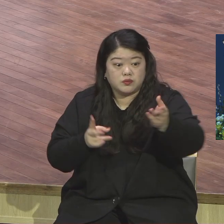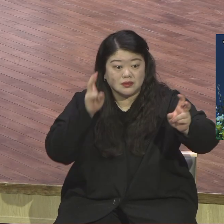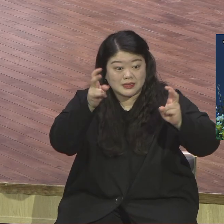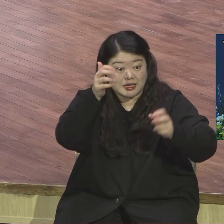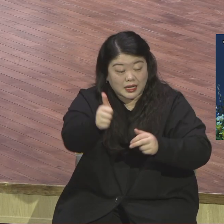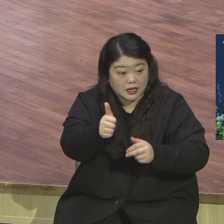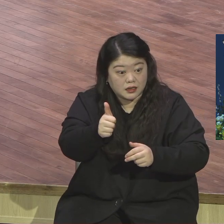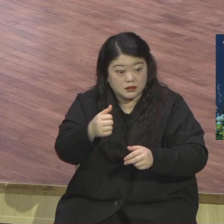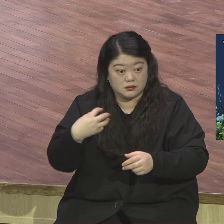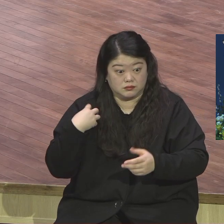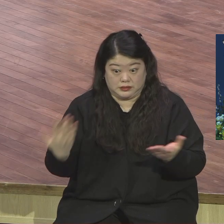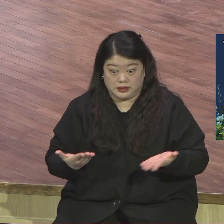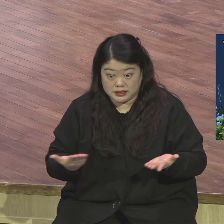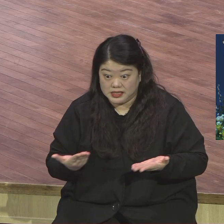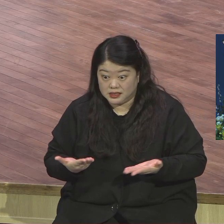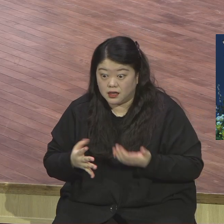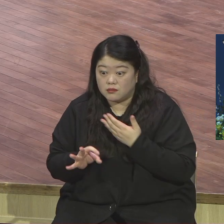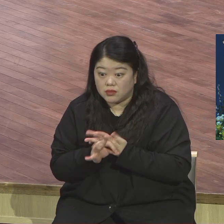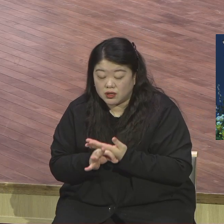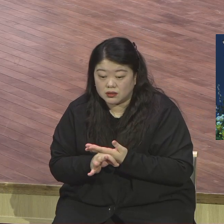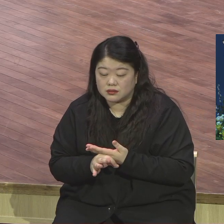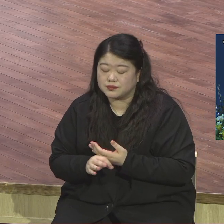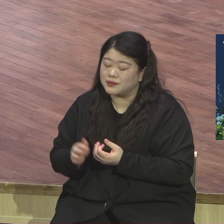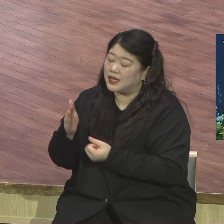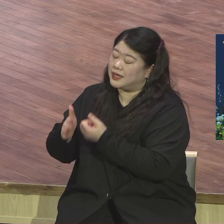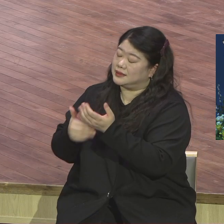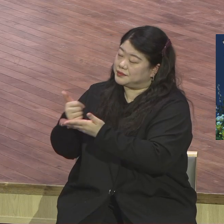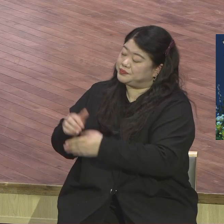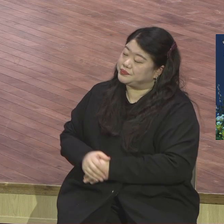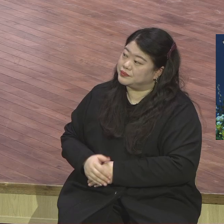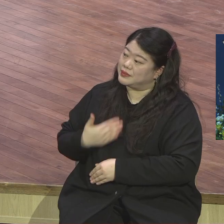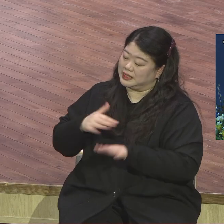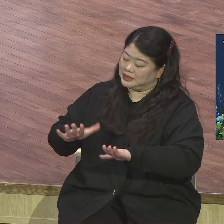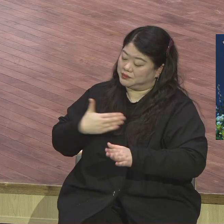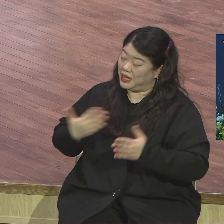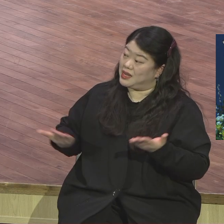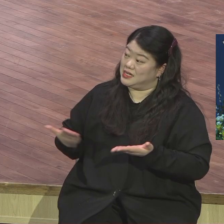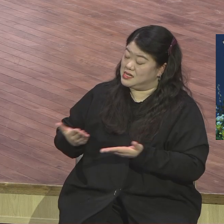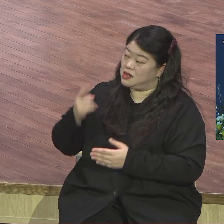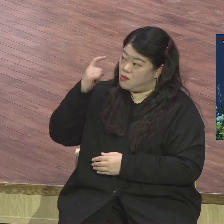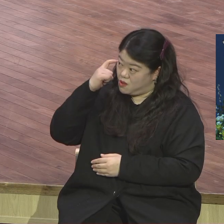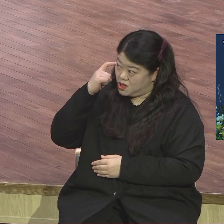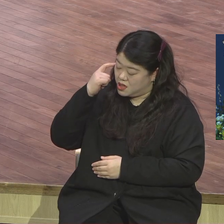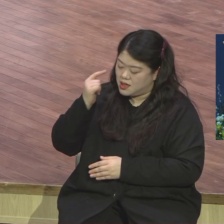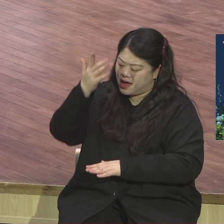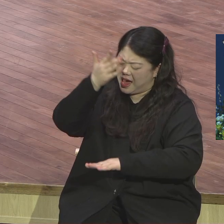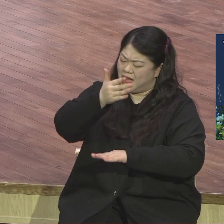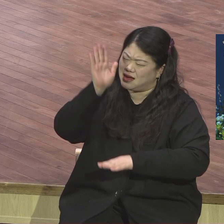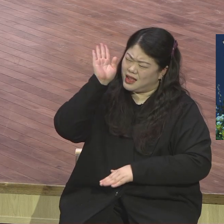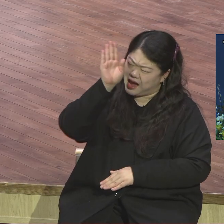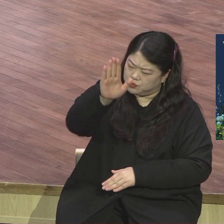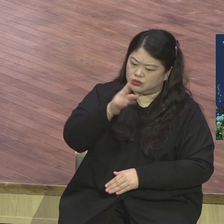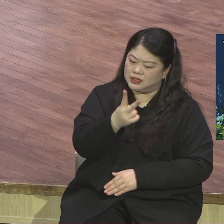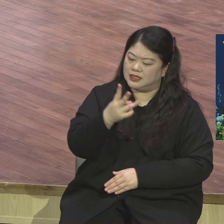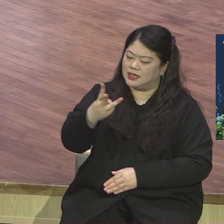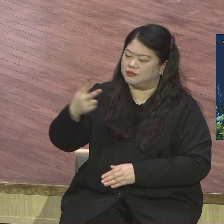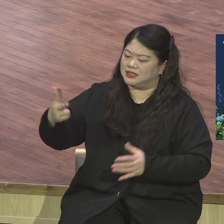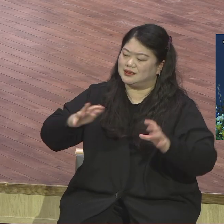이 사업하는 거 하나님 은약 성취 위한 것이고 용원 구호한 것이고 237 나라 생명 살리기 위한 것이니까 이 기업을 하나님의